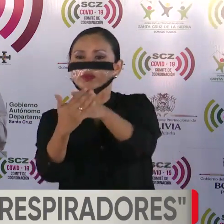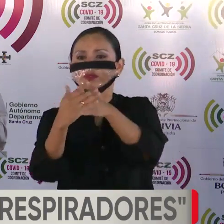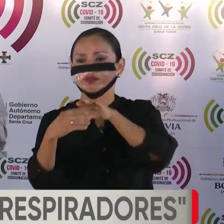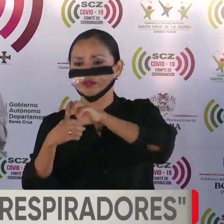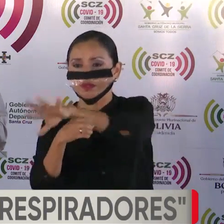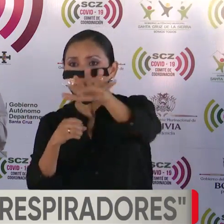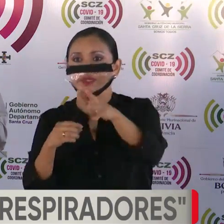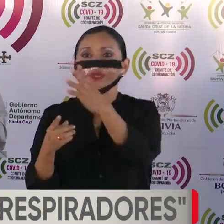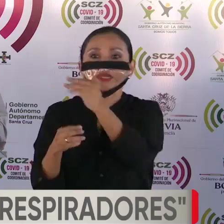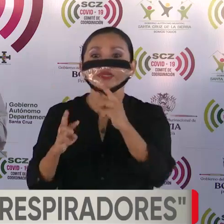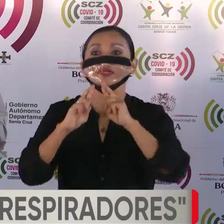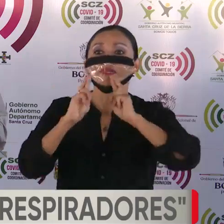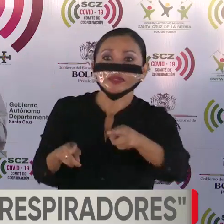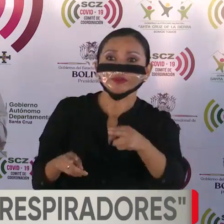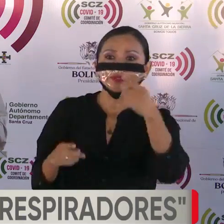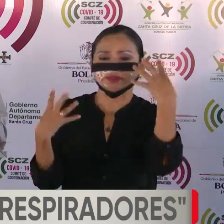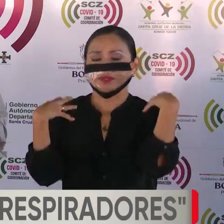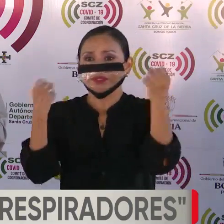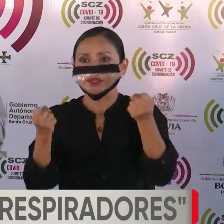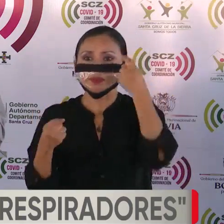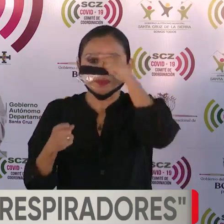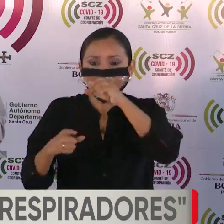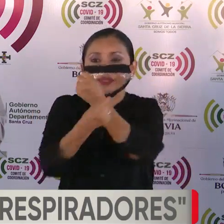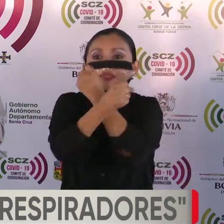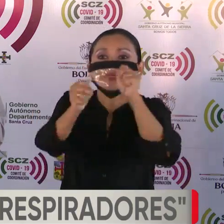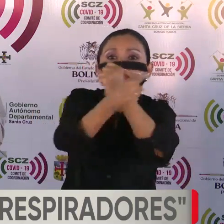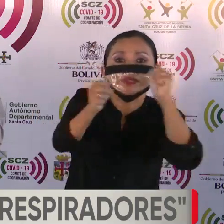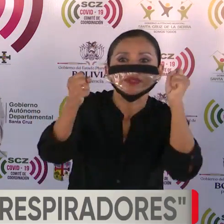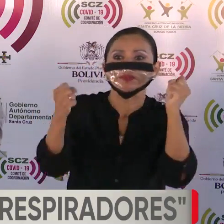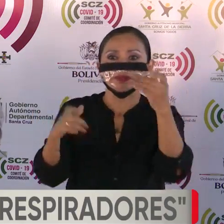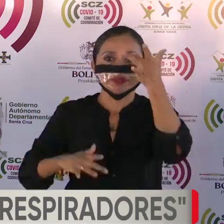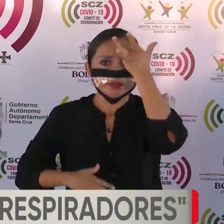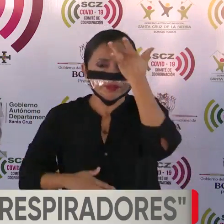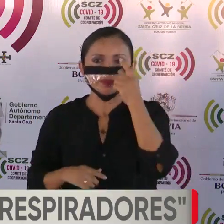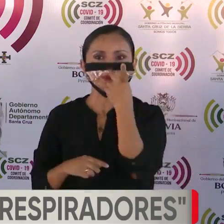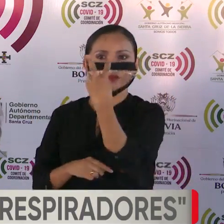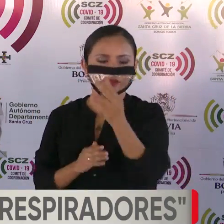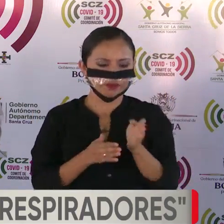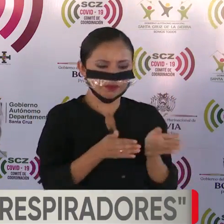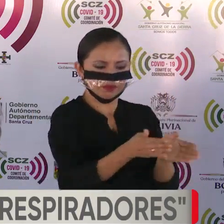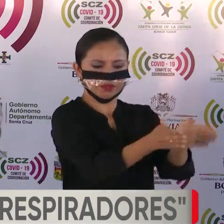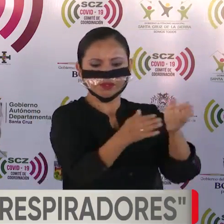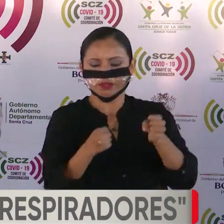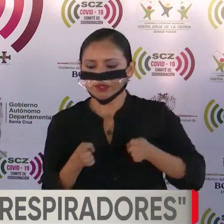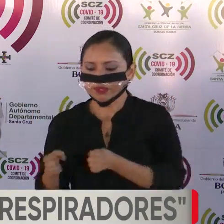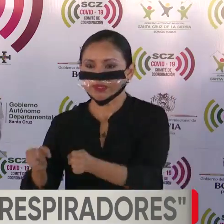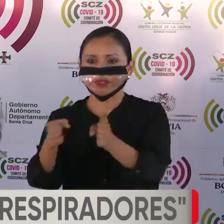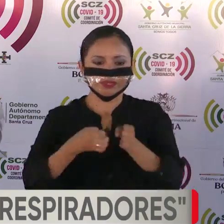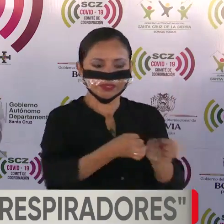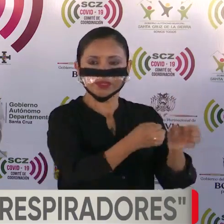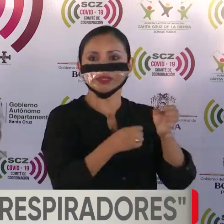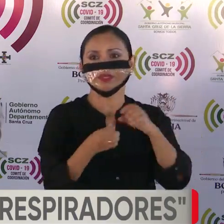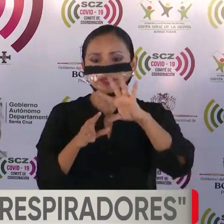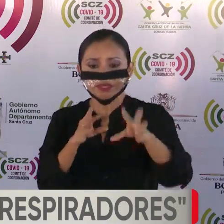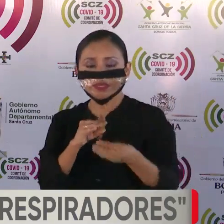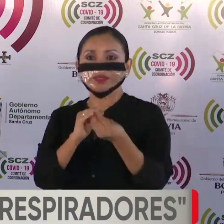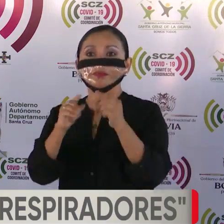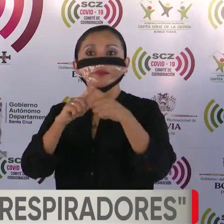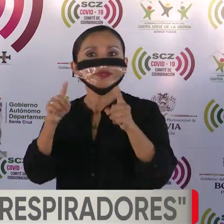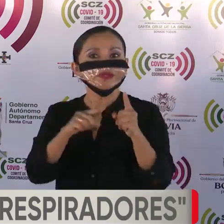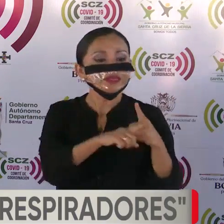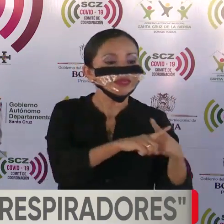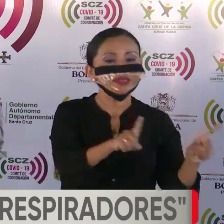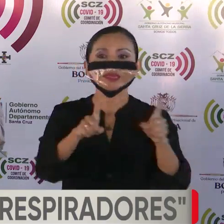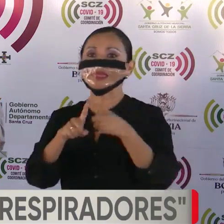respuesta sanitaria por salvar a los enfermos son dos estrategias complementarias, pero